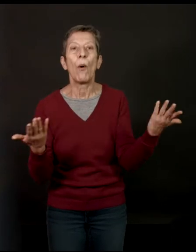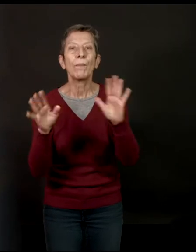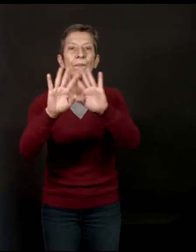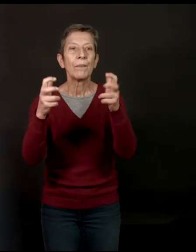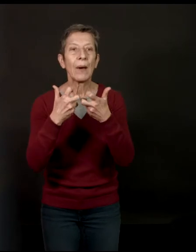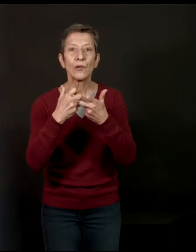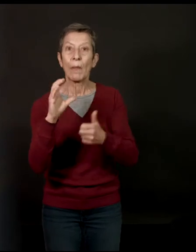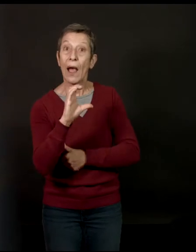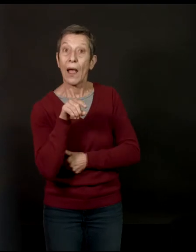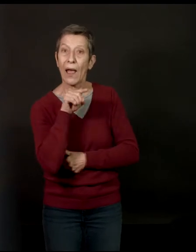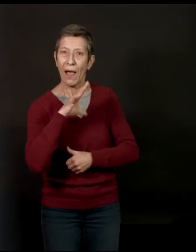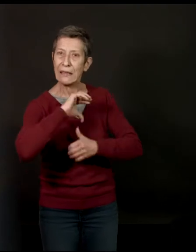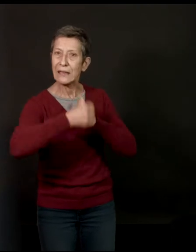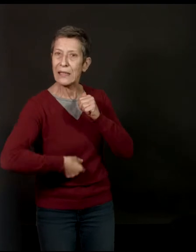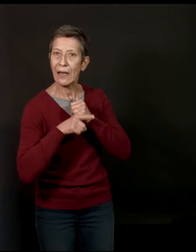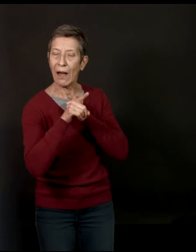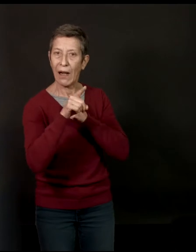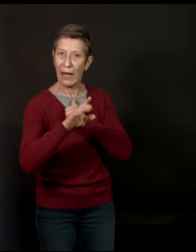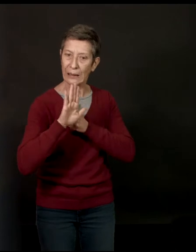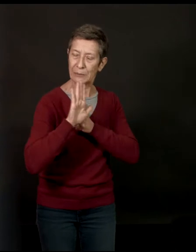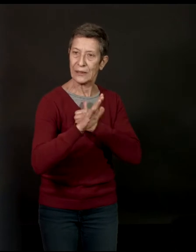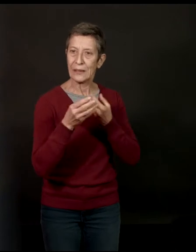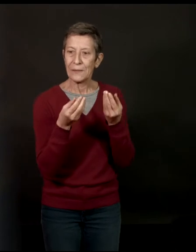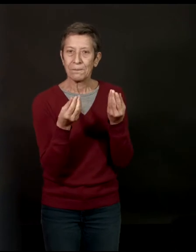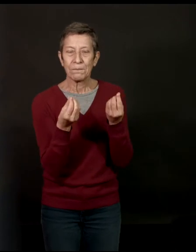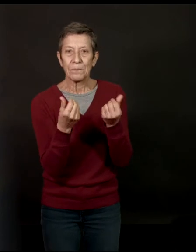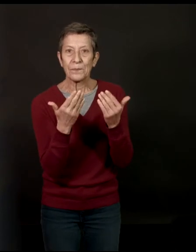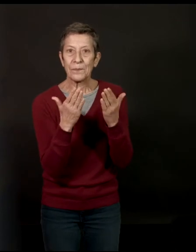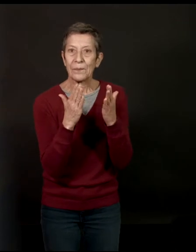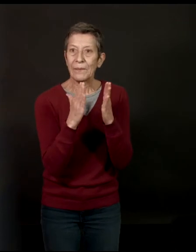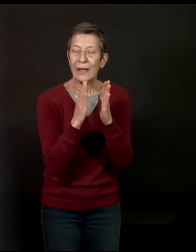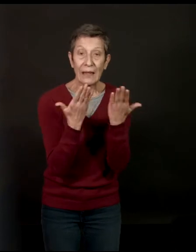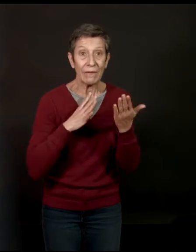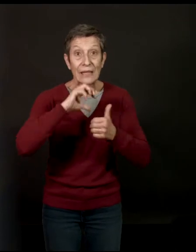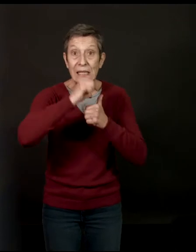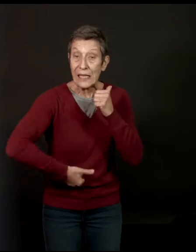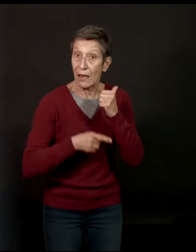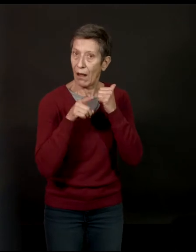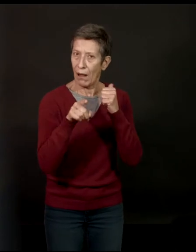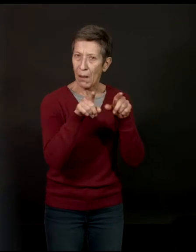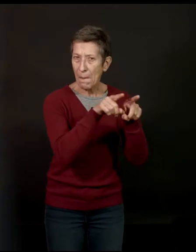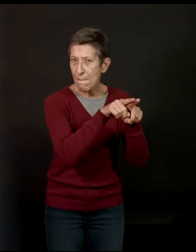Carrère, par exemple, ou Génada ont des styles très ancrés. Et qui, à chaque livre, reviennent, pour mon plus grand plaisir.